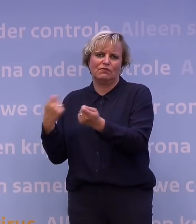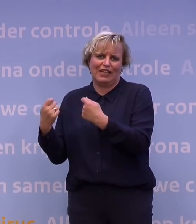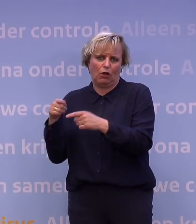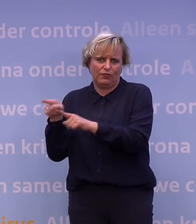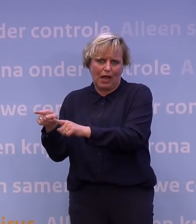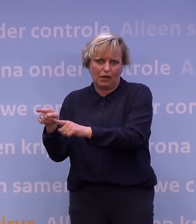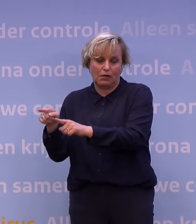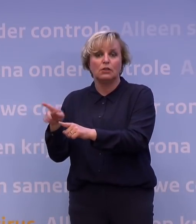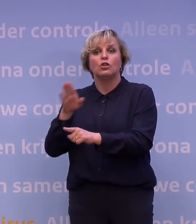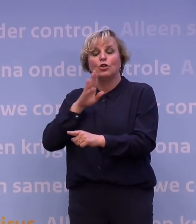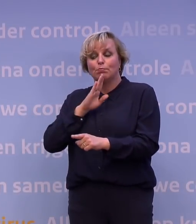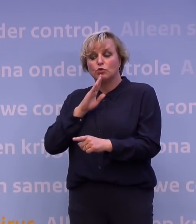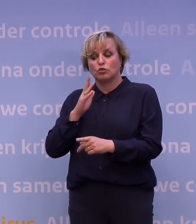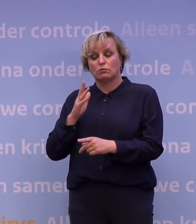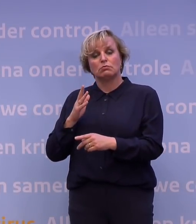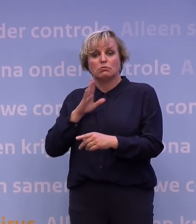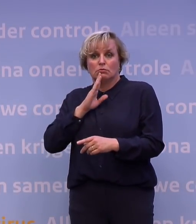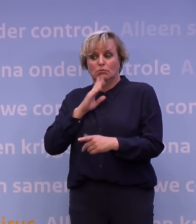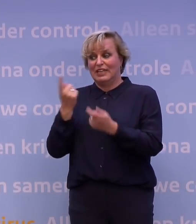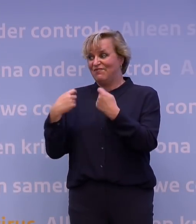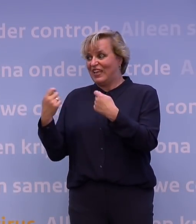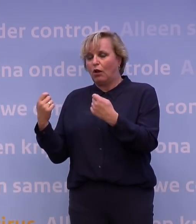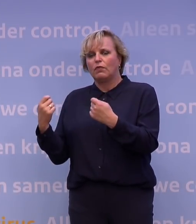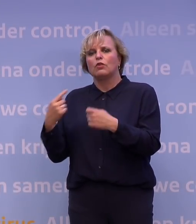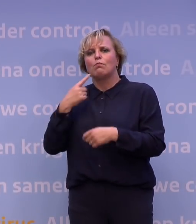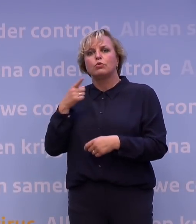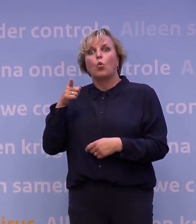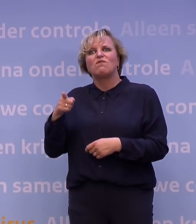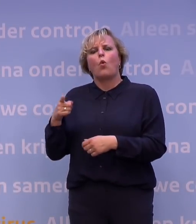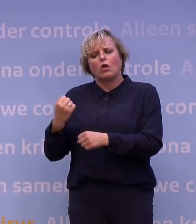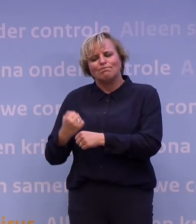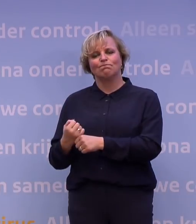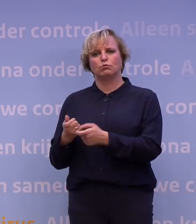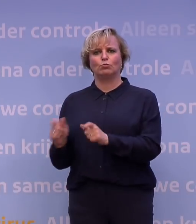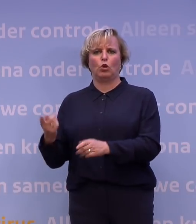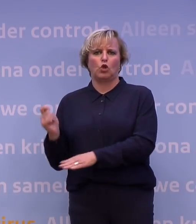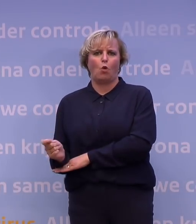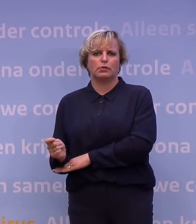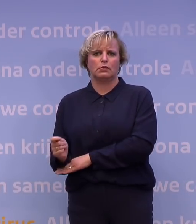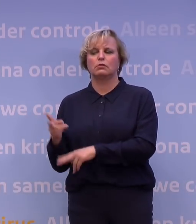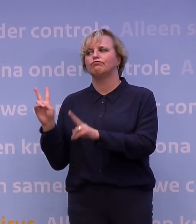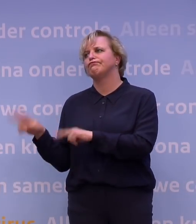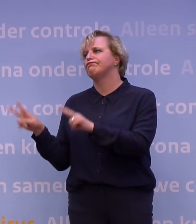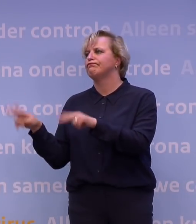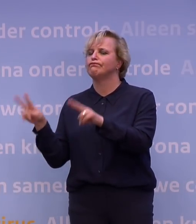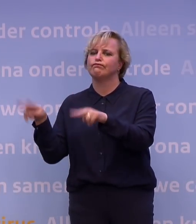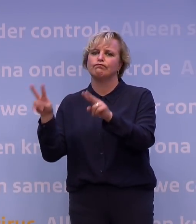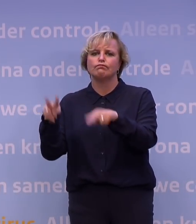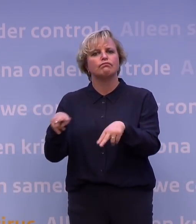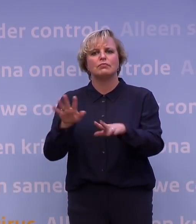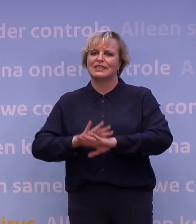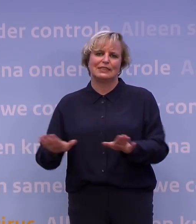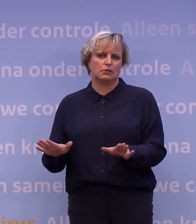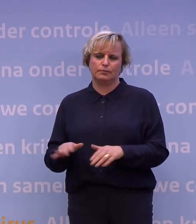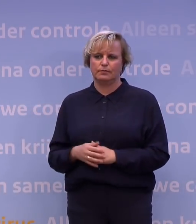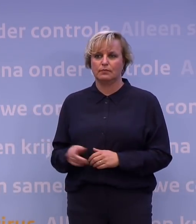winkelen ook echt is voor de praktische noodzaak, namelijk spullen koop. En ga niet met het hele gezin in Albert Heijn. Dus